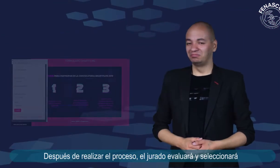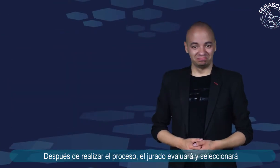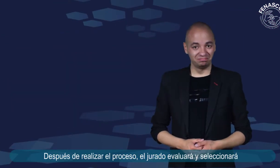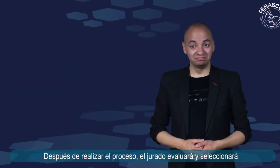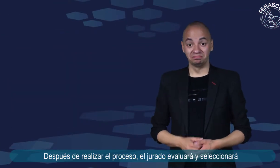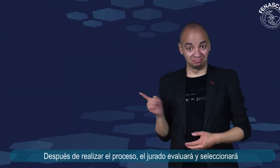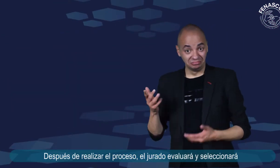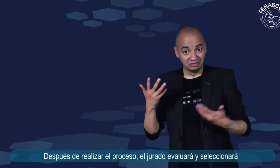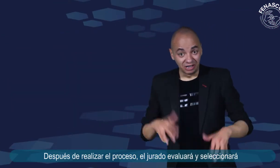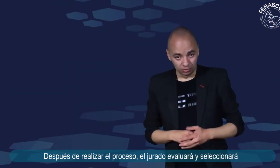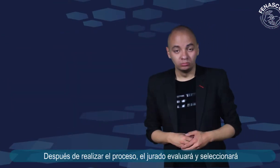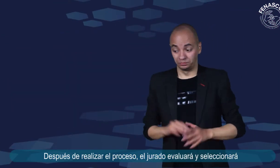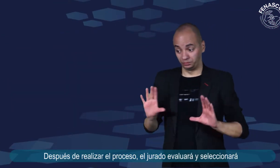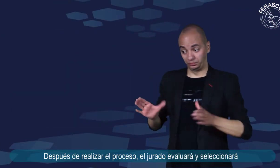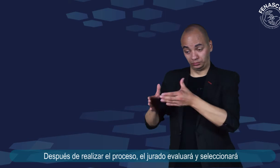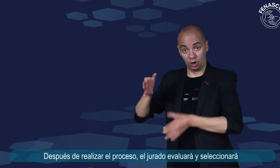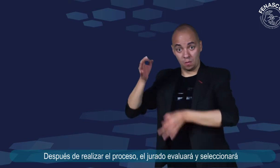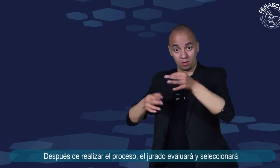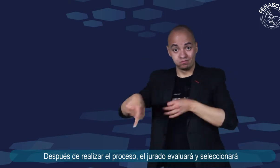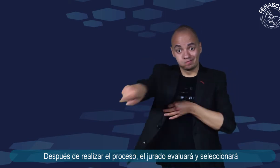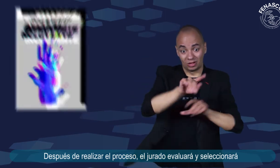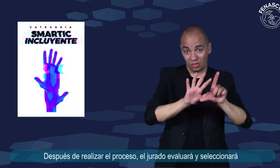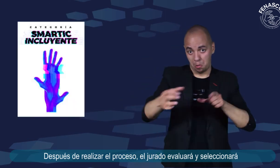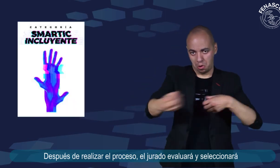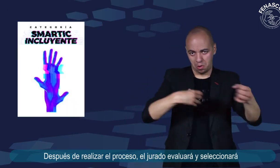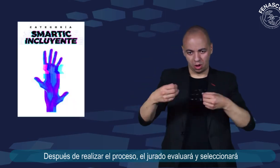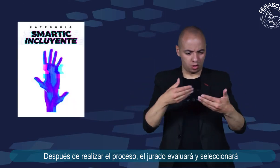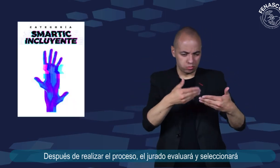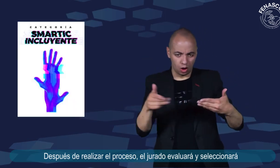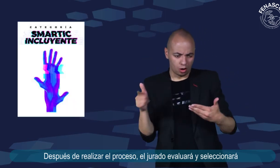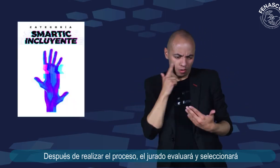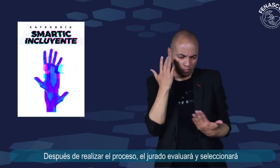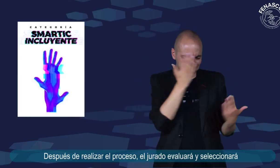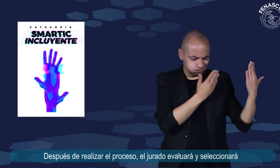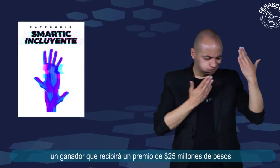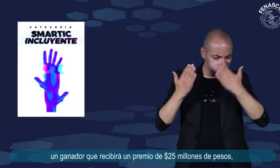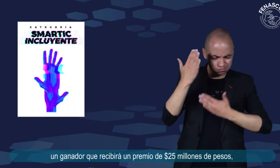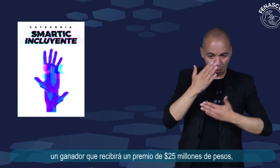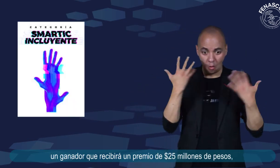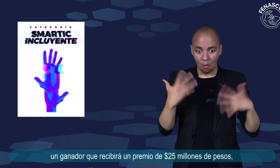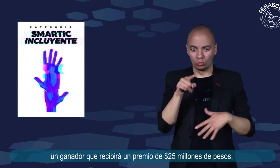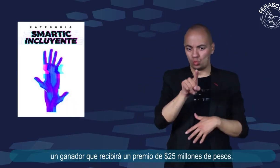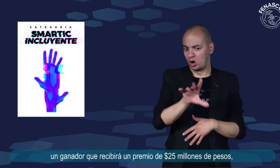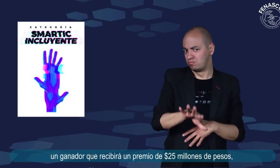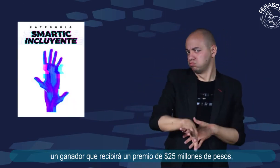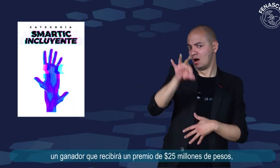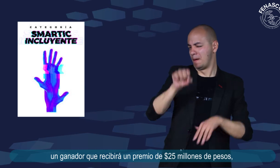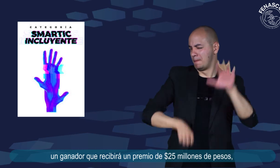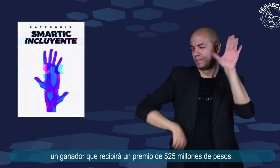Después de realizar el proceso, el jurado evaluará y seleccionará un ganador que recibirá un premio de 25